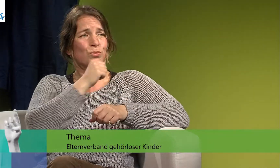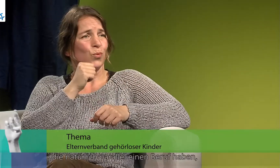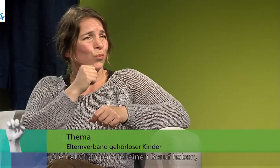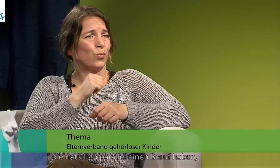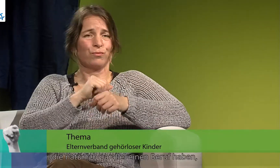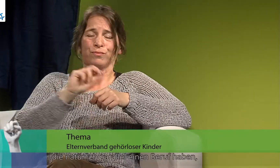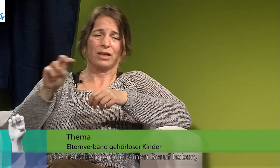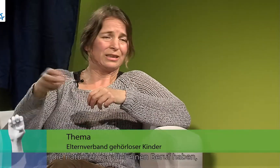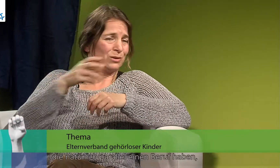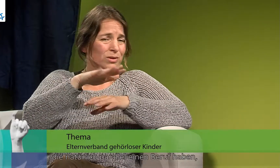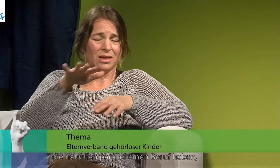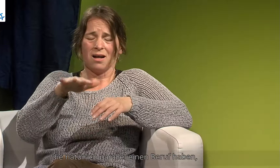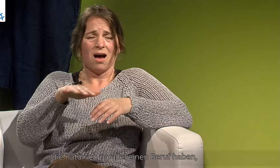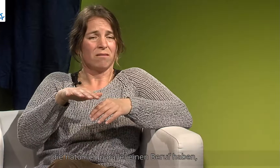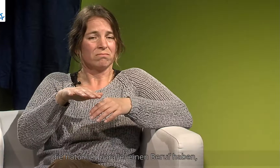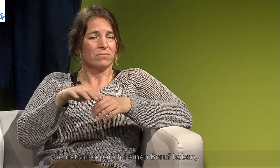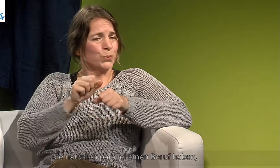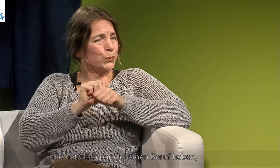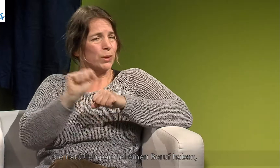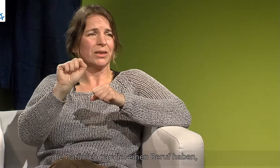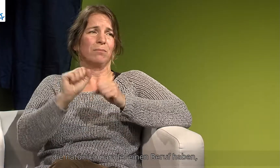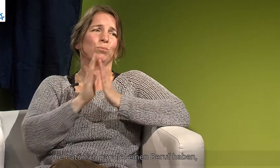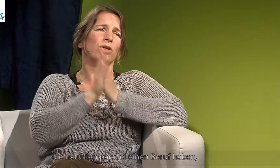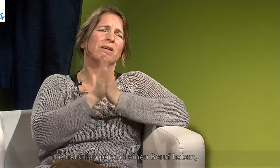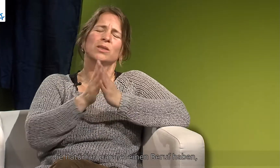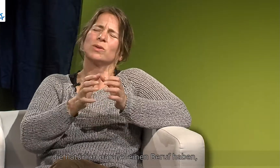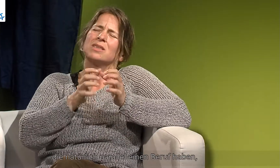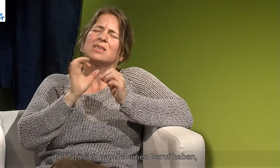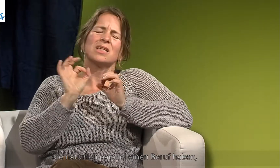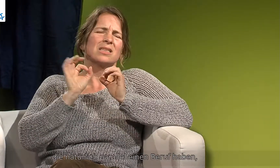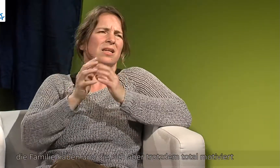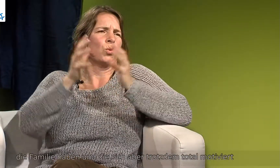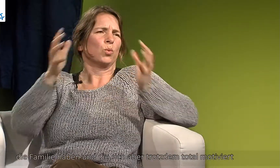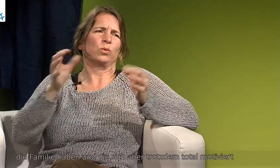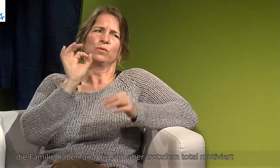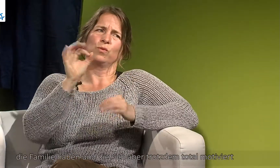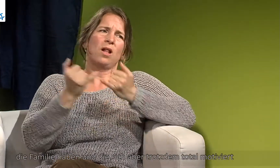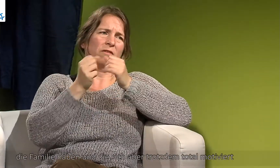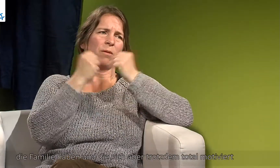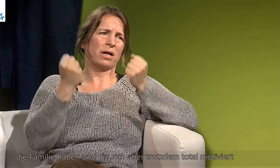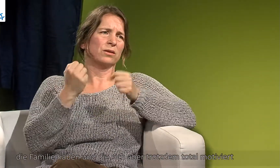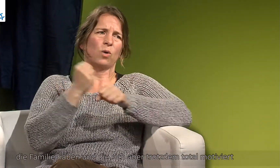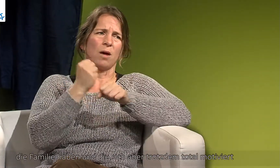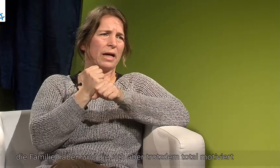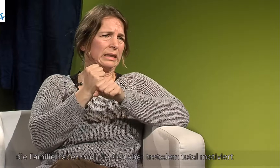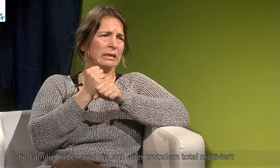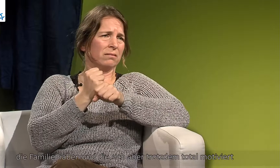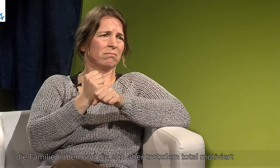natürlich auch parallel beruflich, also einen Beruf haben, dass die Familie haben und die sich aber